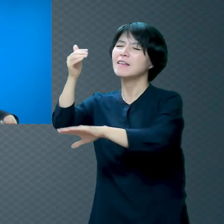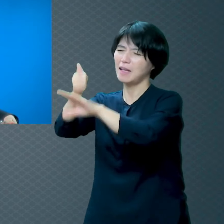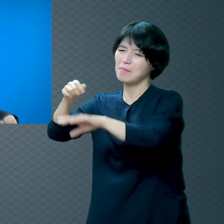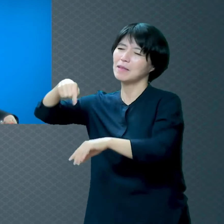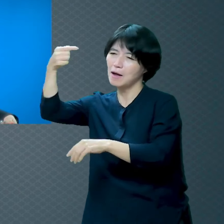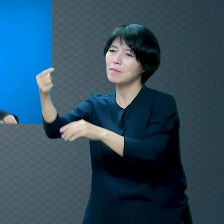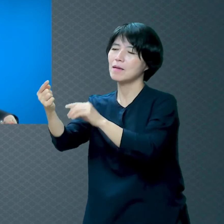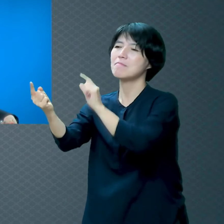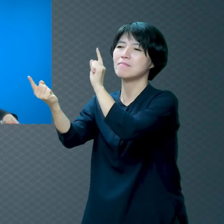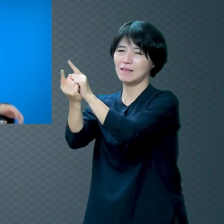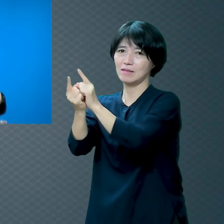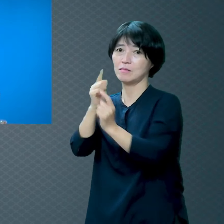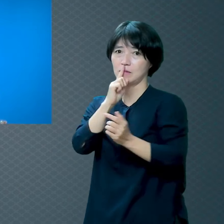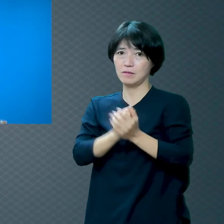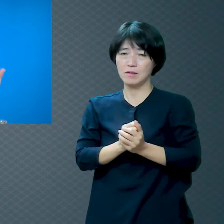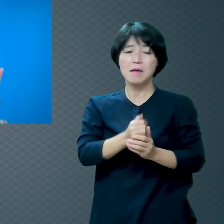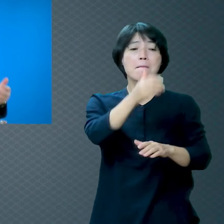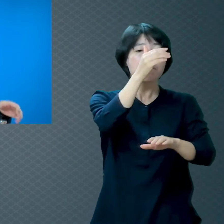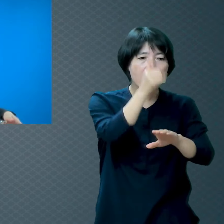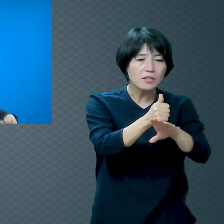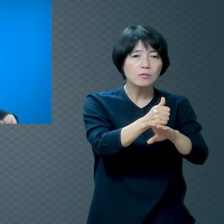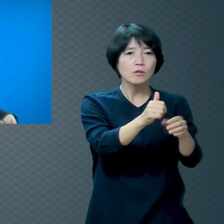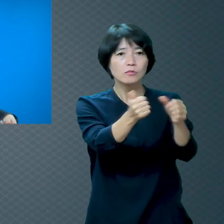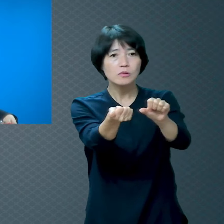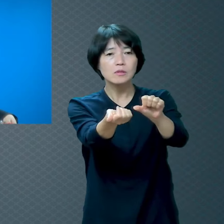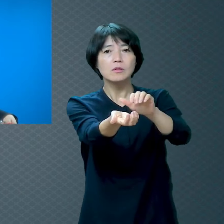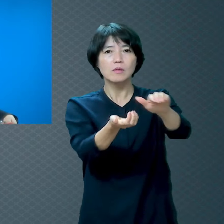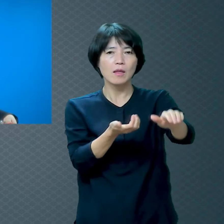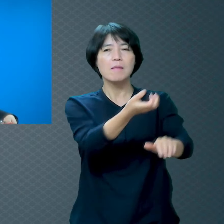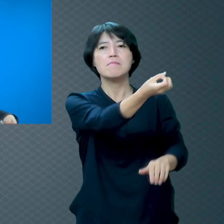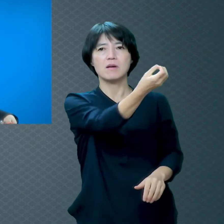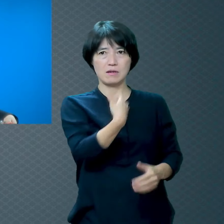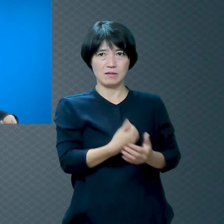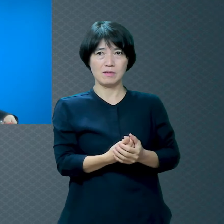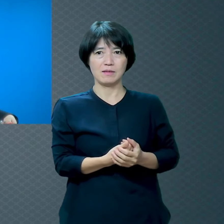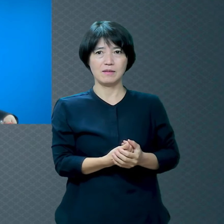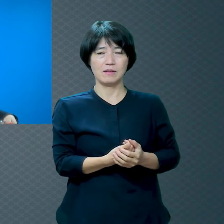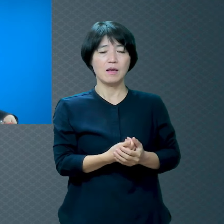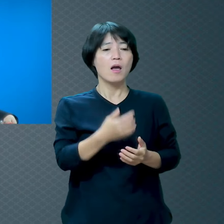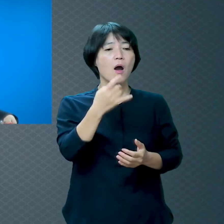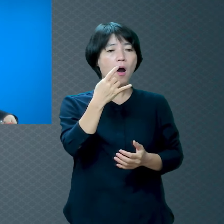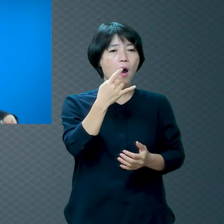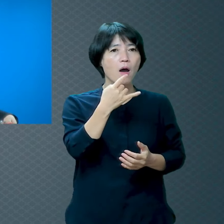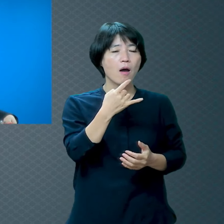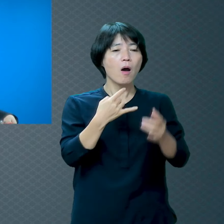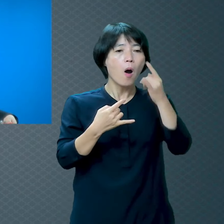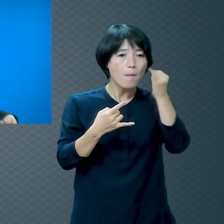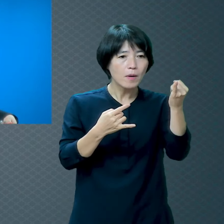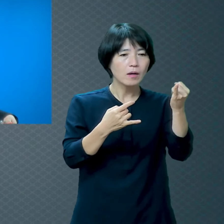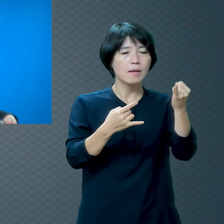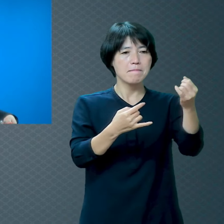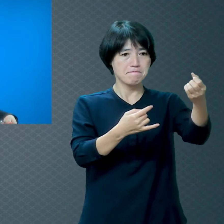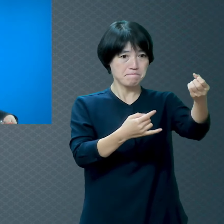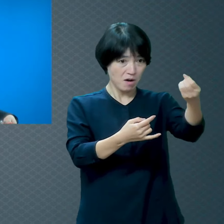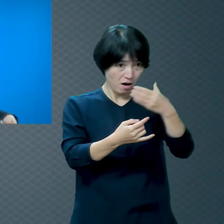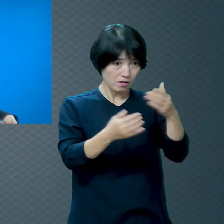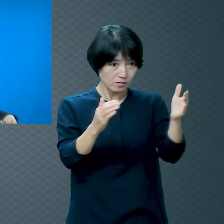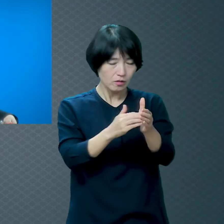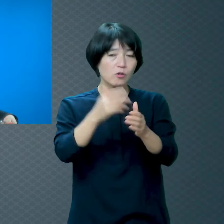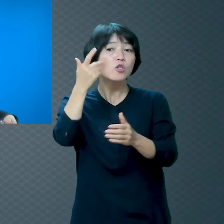그냥 하시는 말씀이라고 생각했는데 그게 유언이 됐어요 그리고 일주일 뒤에 돌아가셨어요